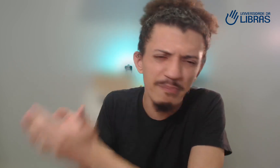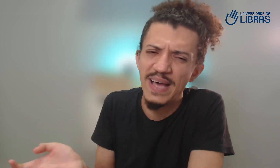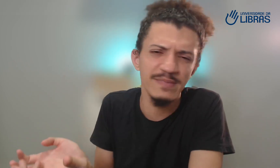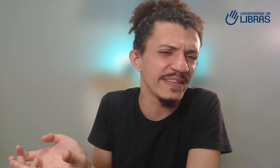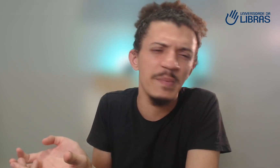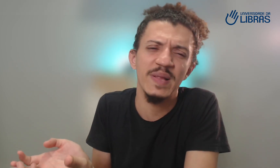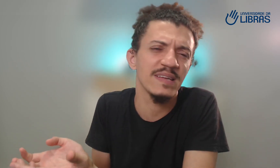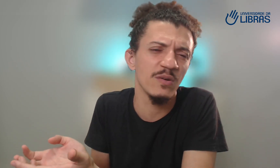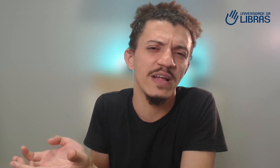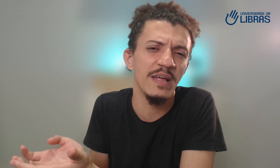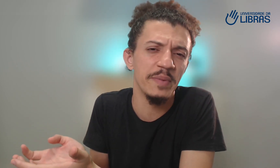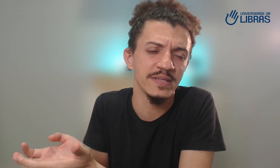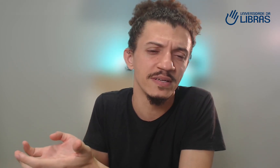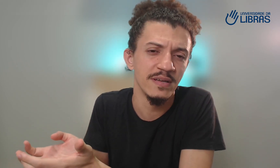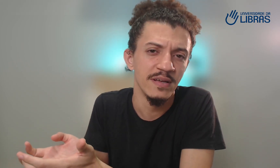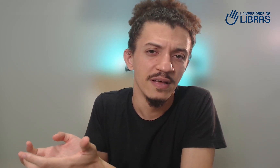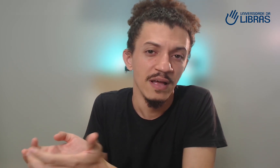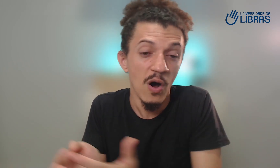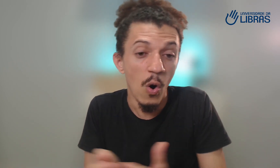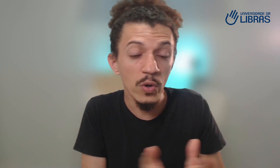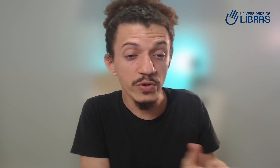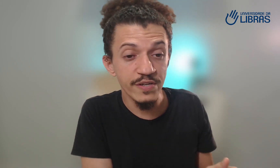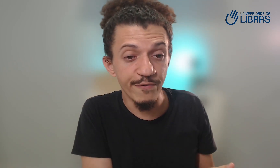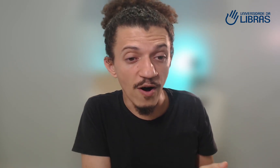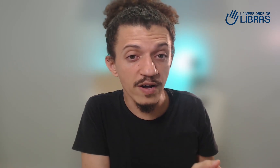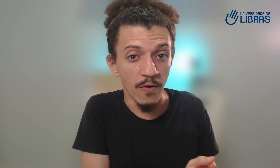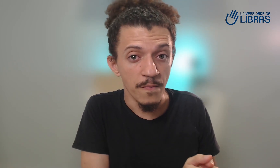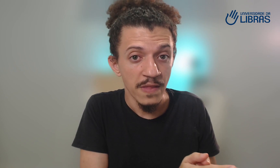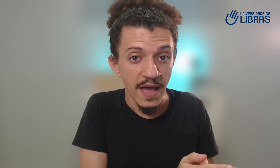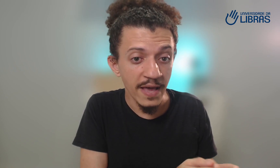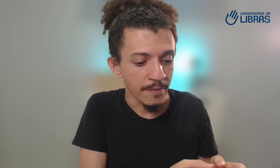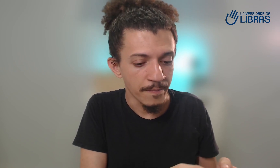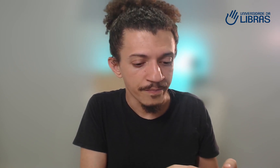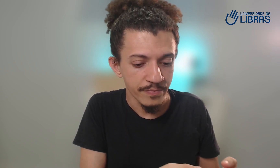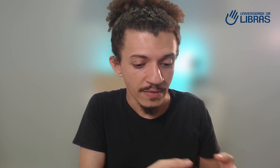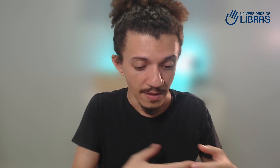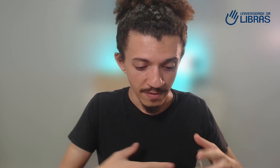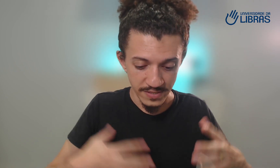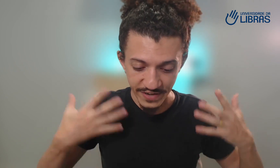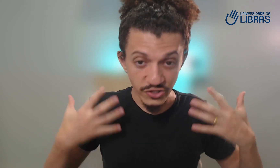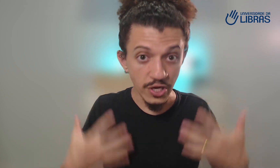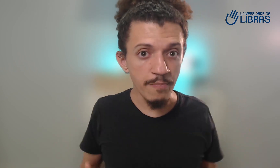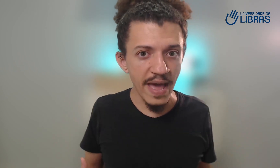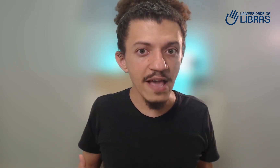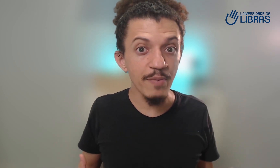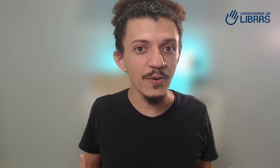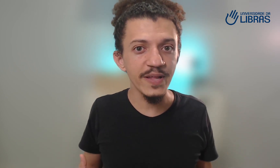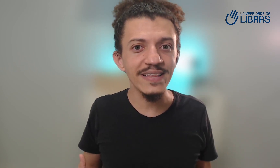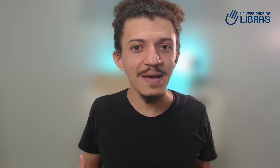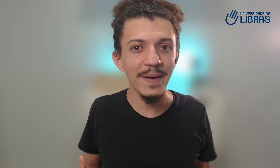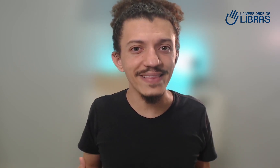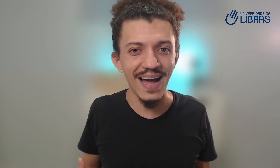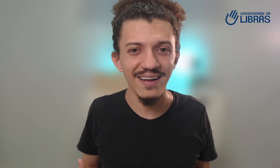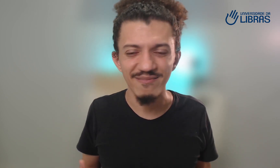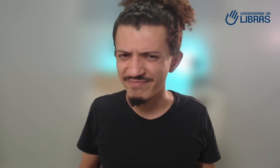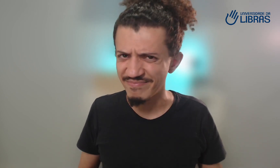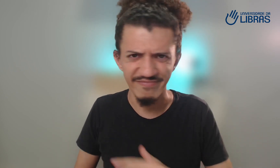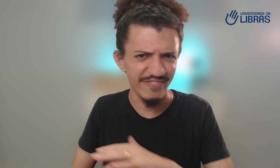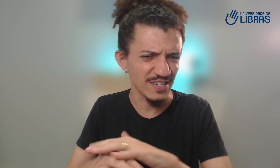péssima interpretação da Libras. Outros se focam em se vestir bem para poder interpretar. Faz